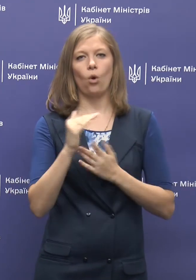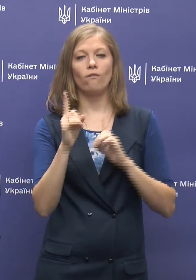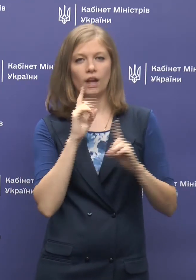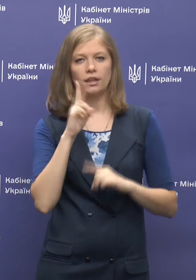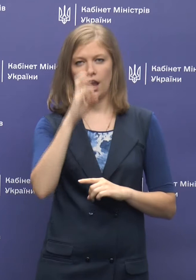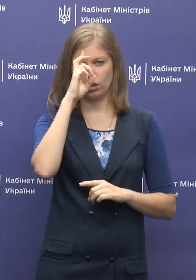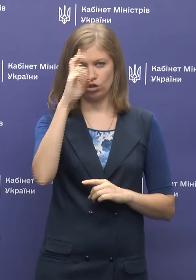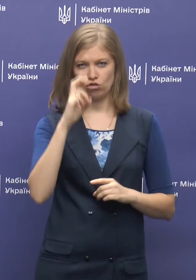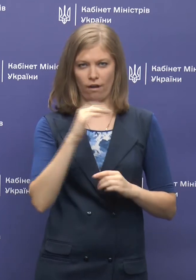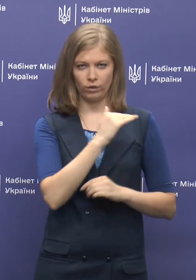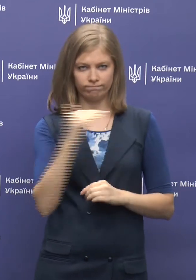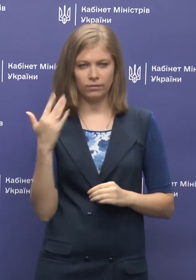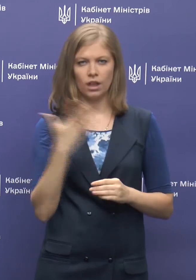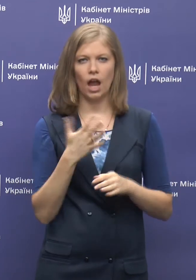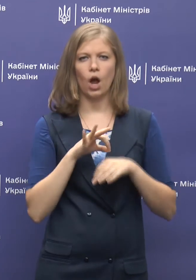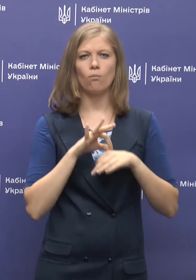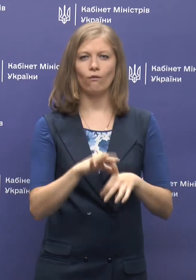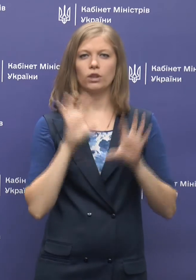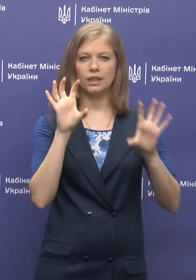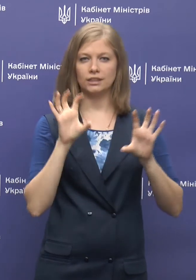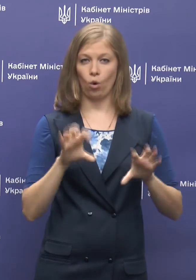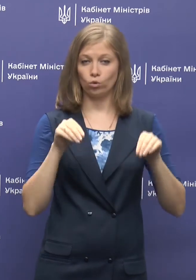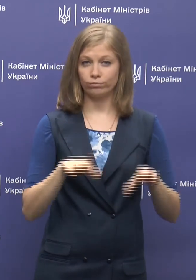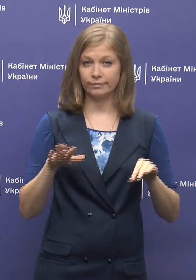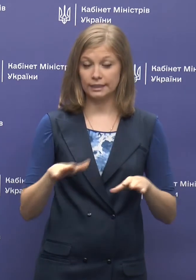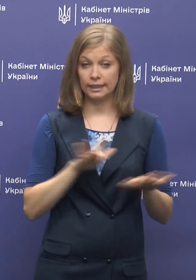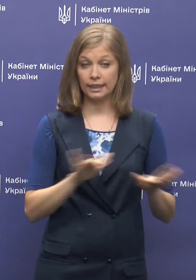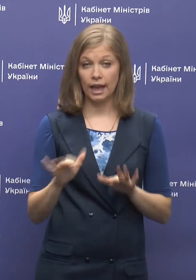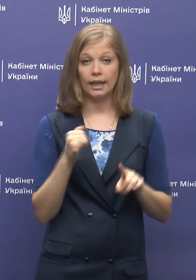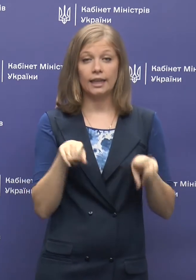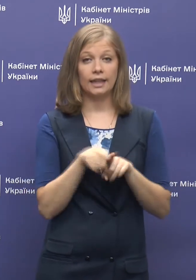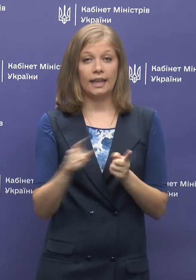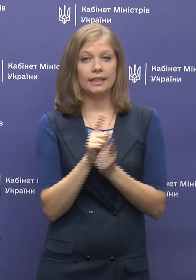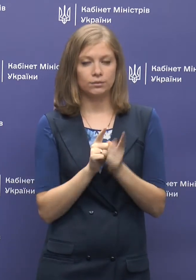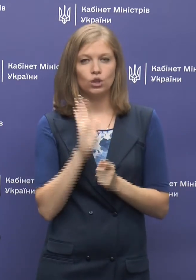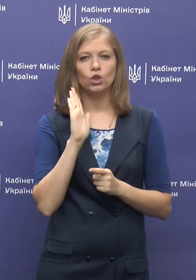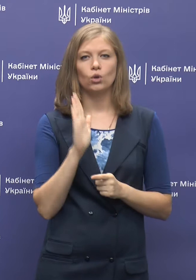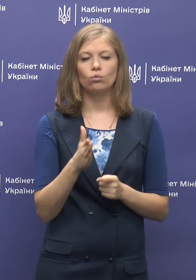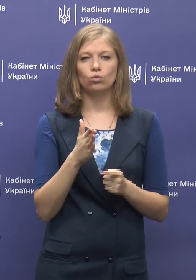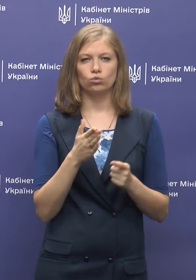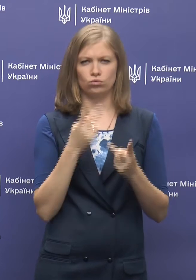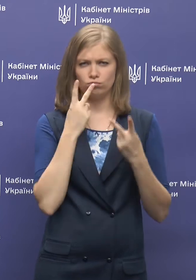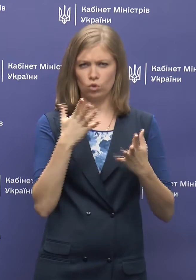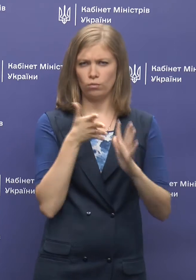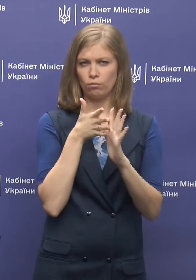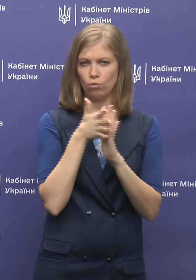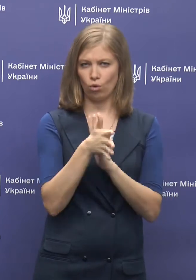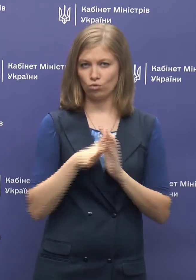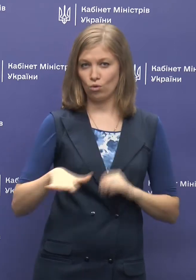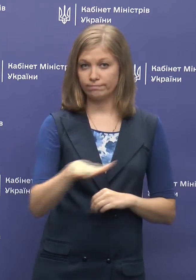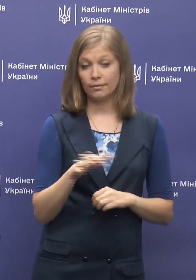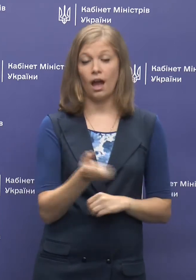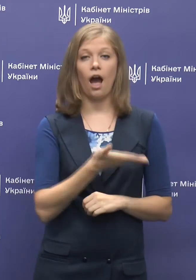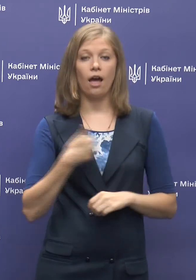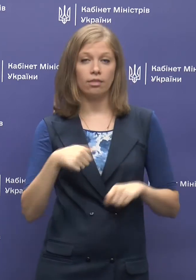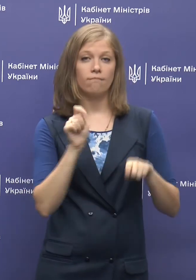як Державною інституцією, яка проводить законодавчу діяльність. І ухвалення таких змін дозволить фактично вивести це в прозору площину, а